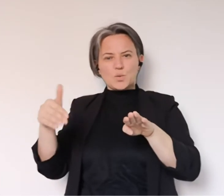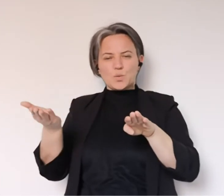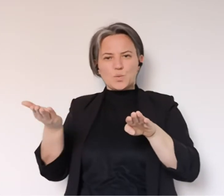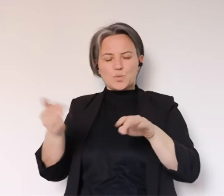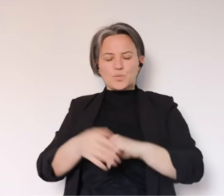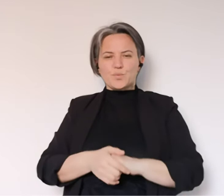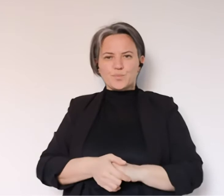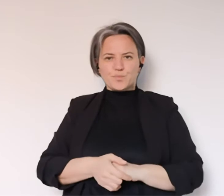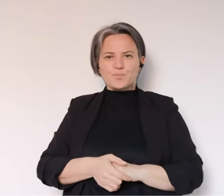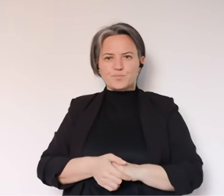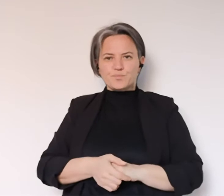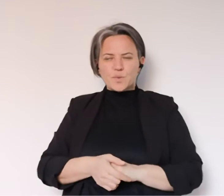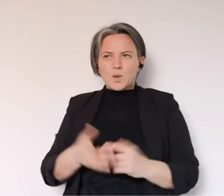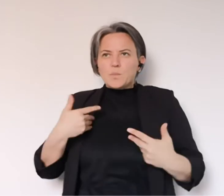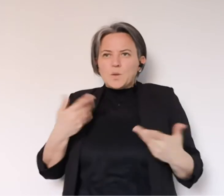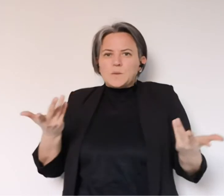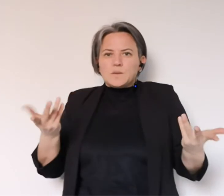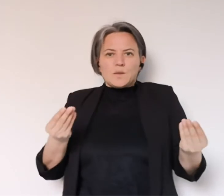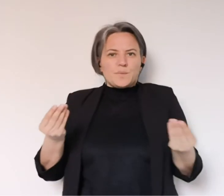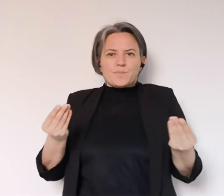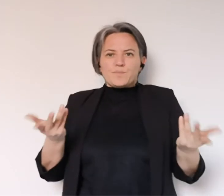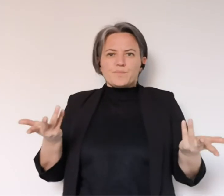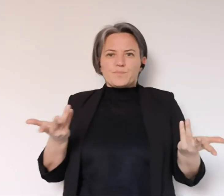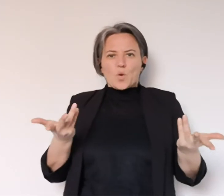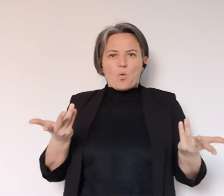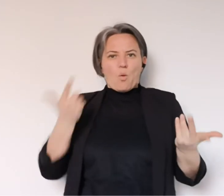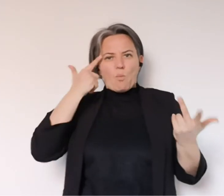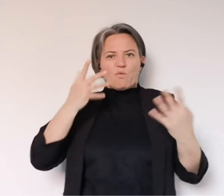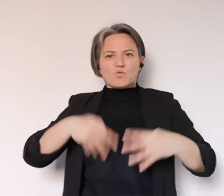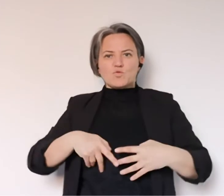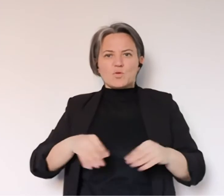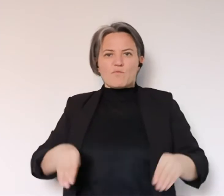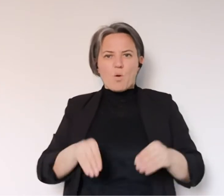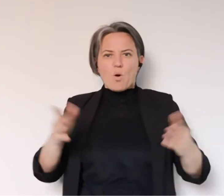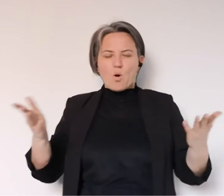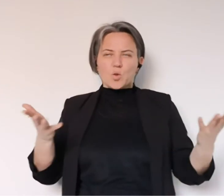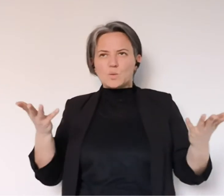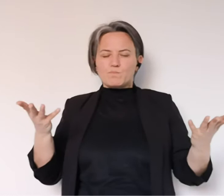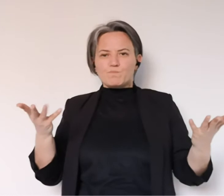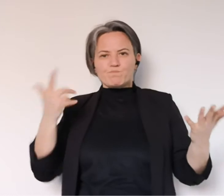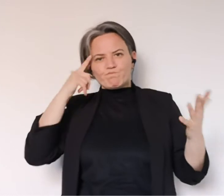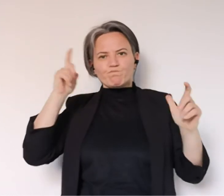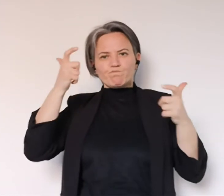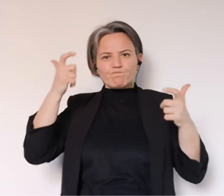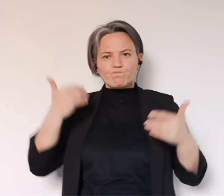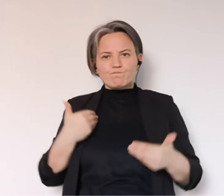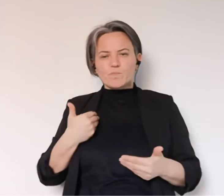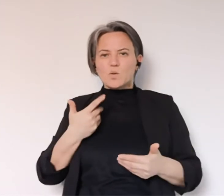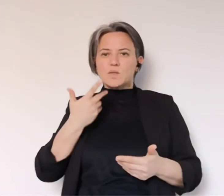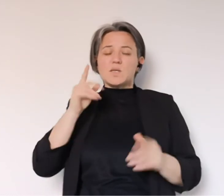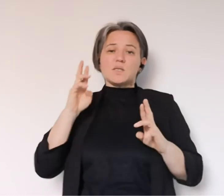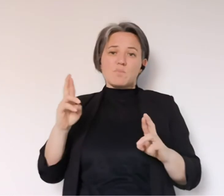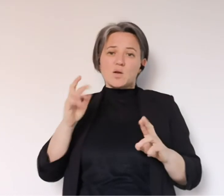comunicazione dei decessi perché è diventato un elemento veramente un po' disarmante per chi comunica,